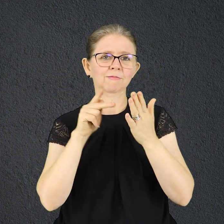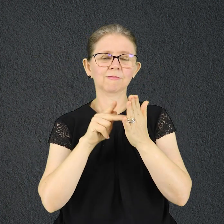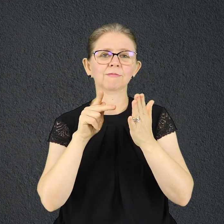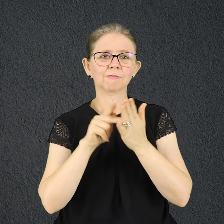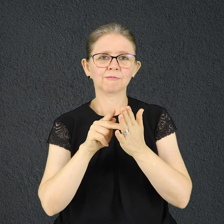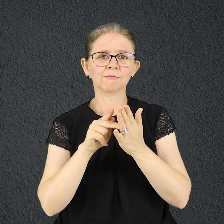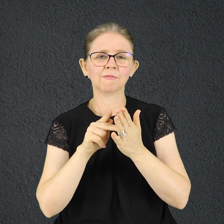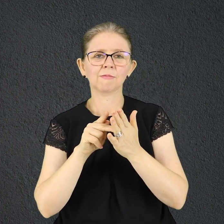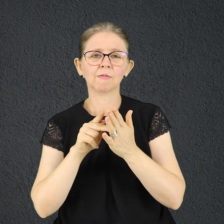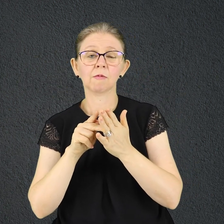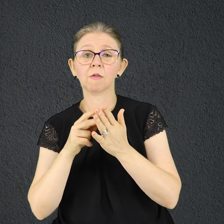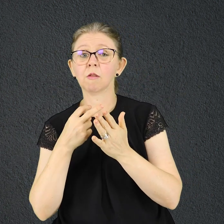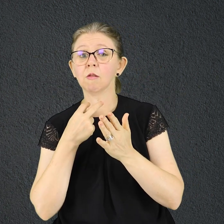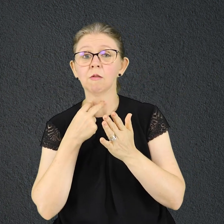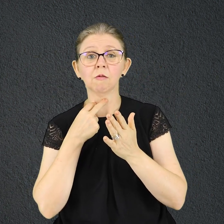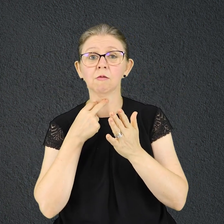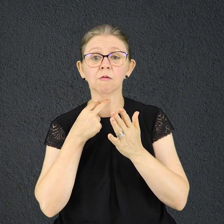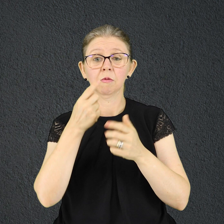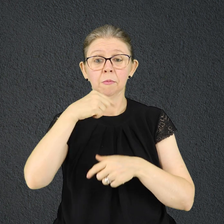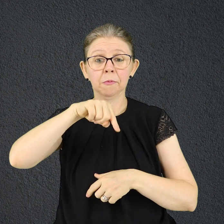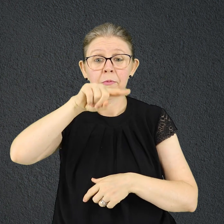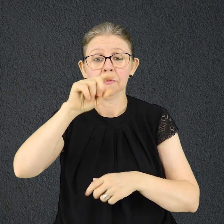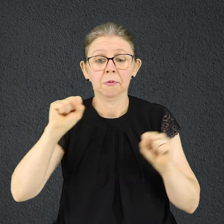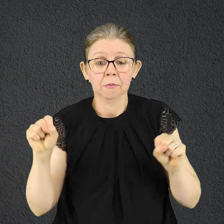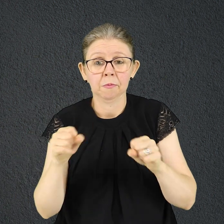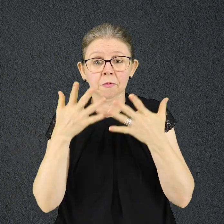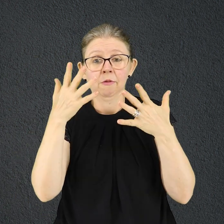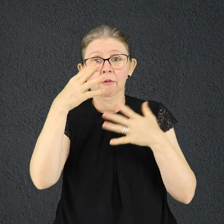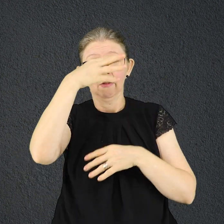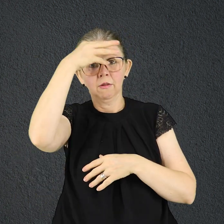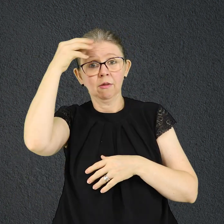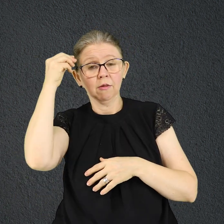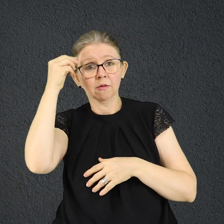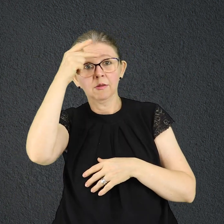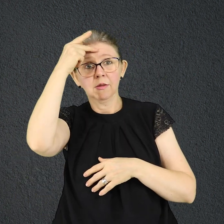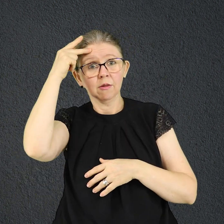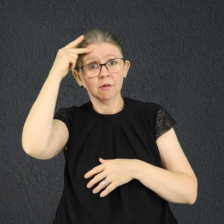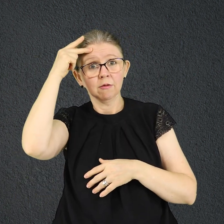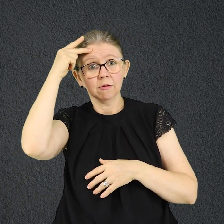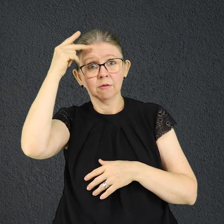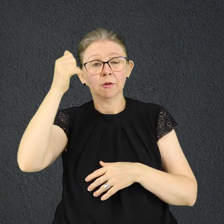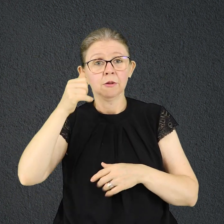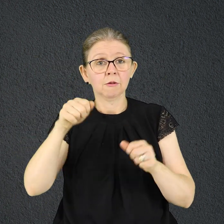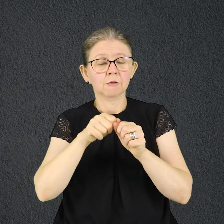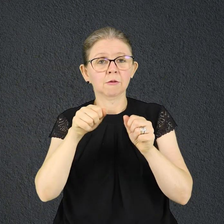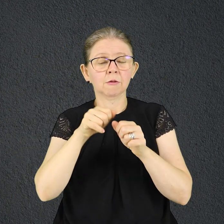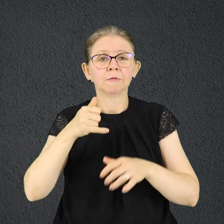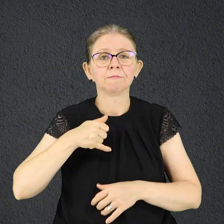aniversário esquecendo do aniversariante, não se deve comemorar o Natal sem colocar Jesus no centro da